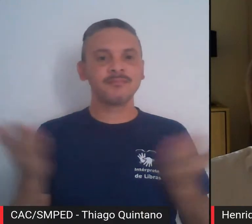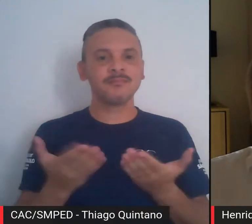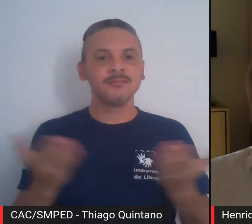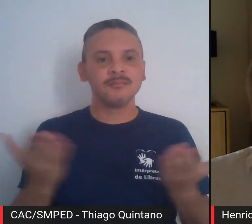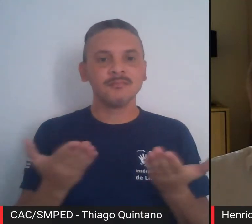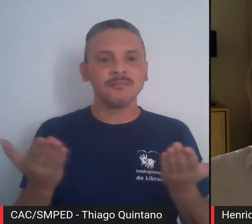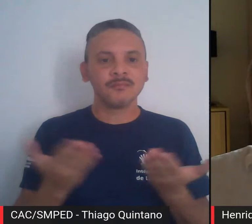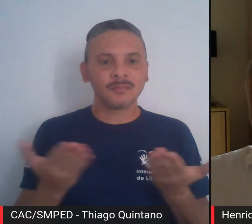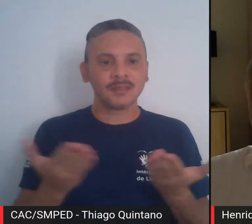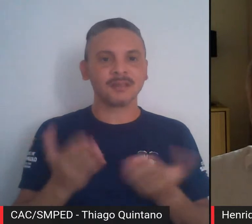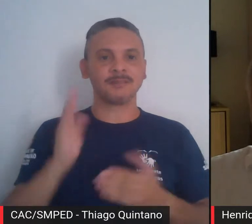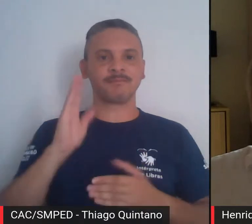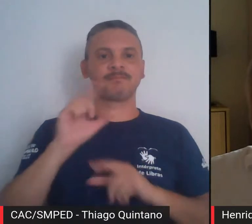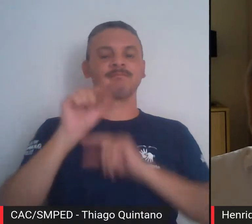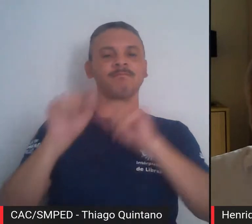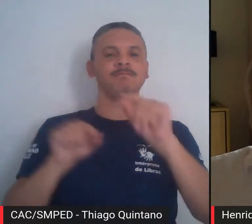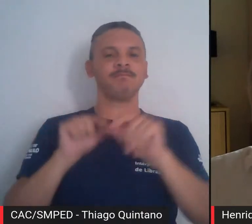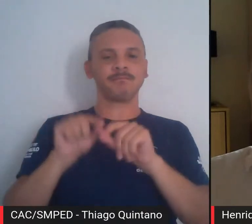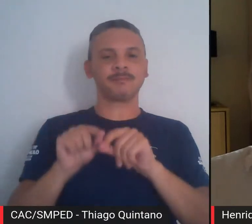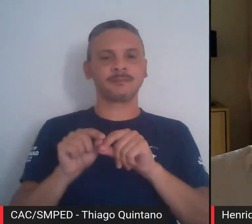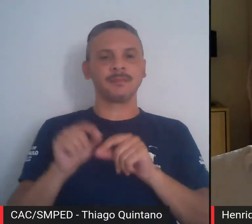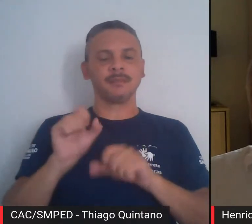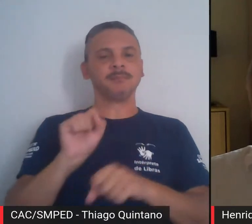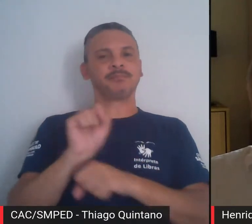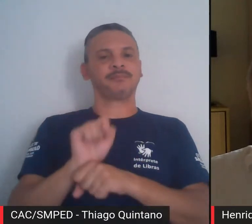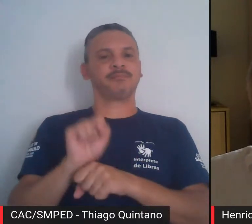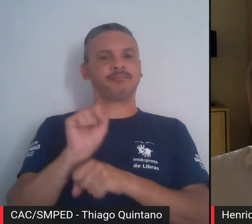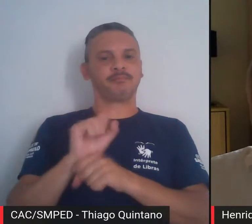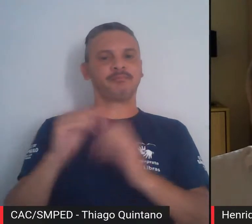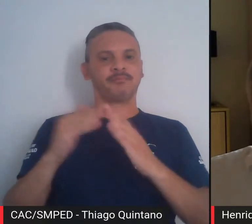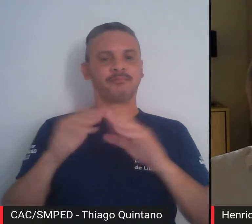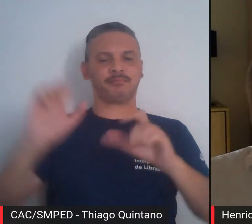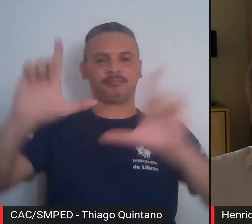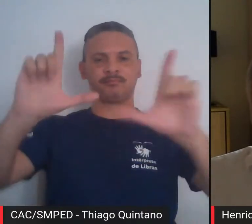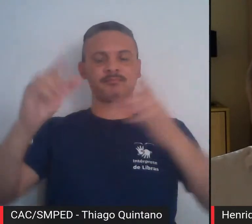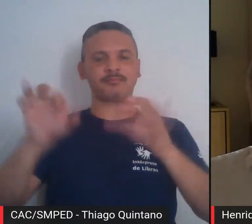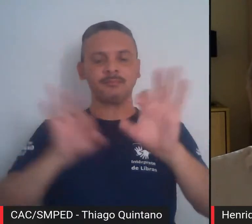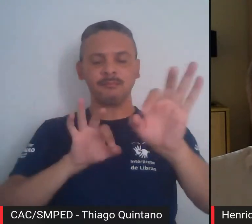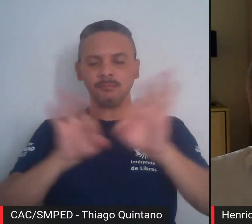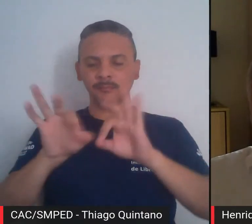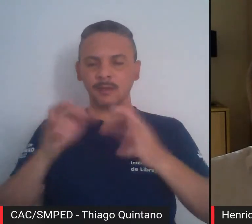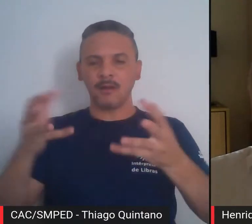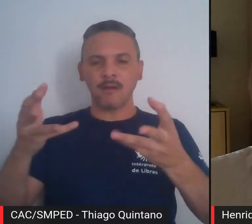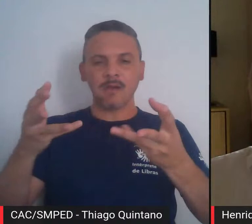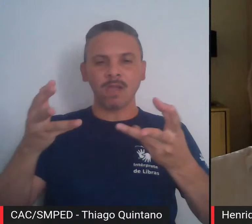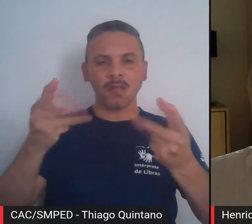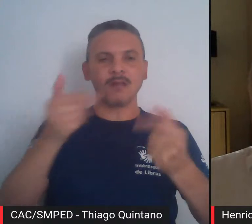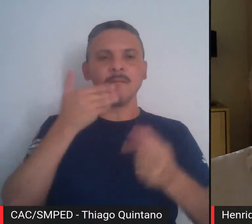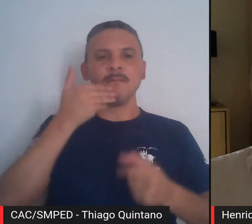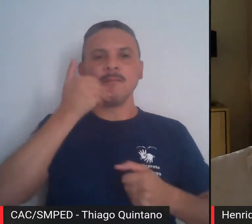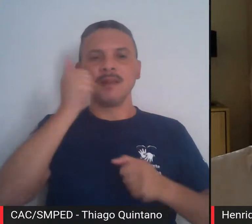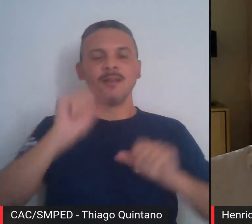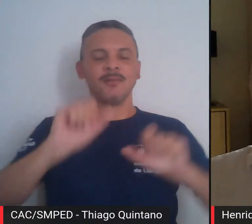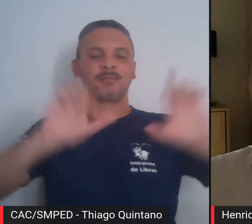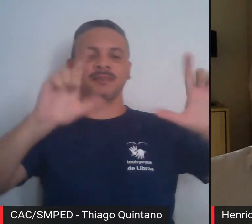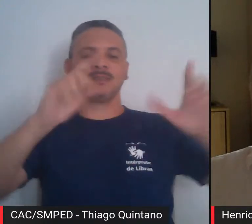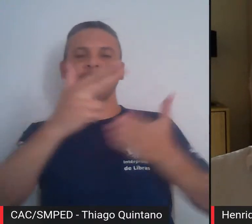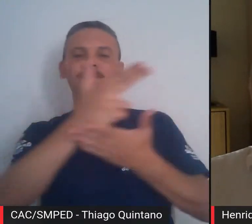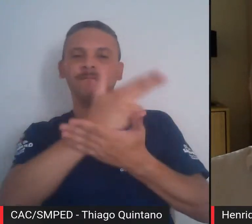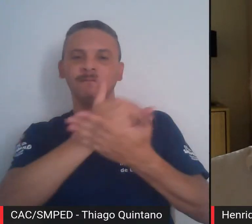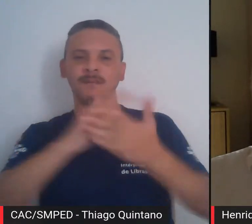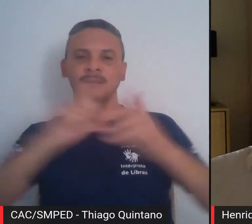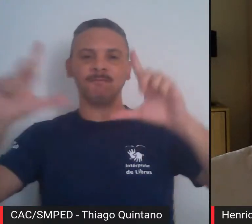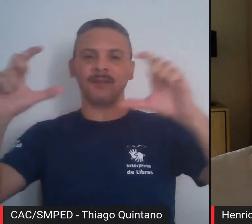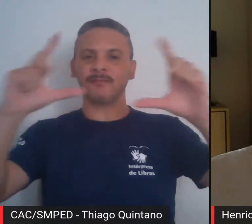após uma pausa, foi aprimorado com a inclusão de cartografia, de